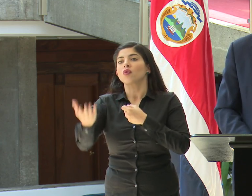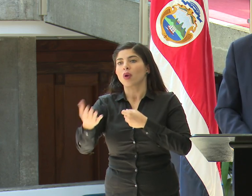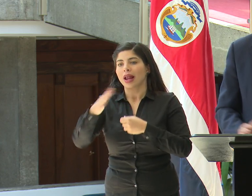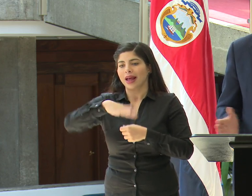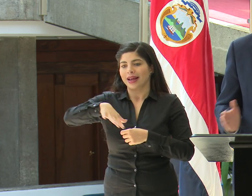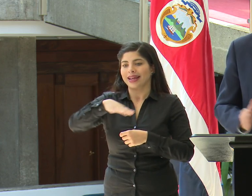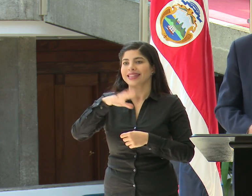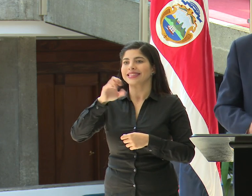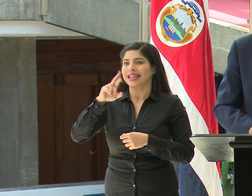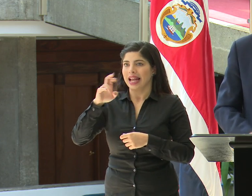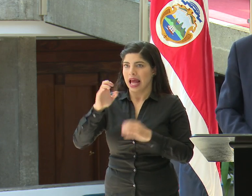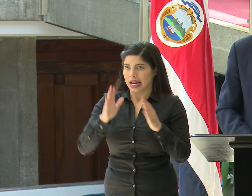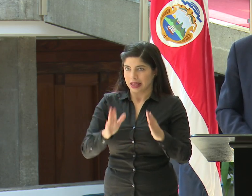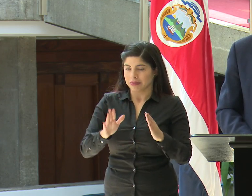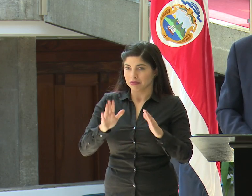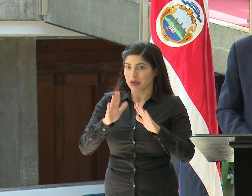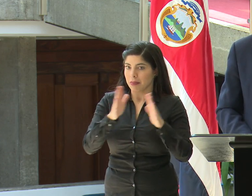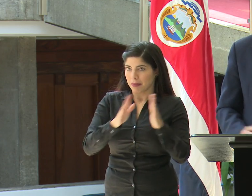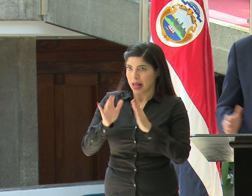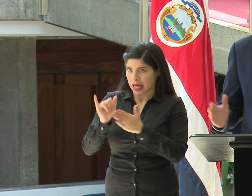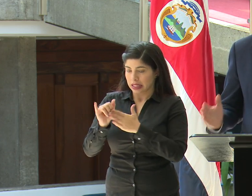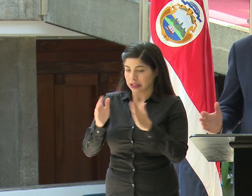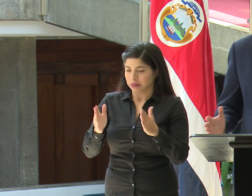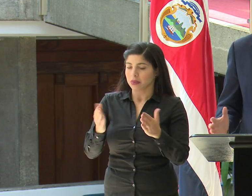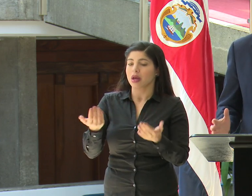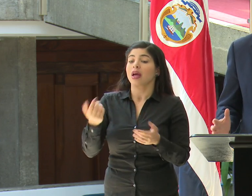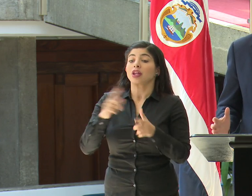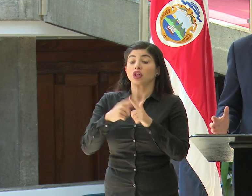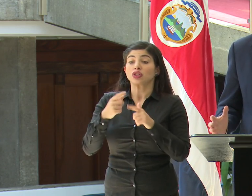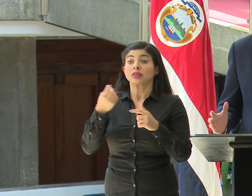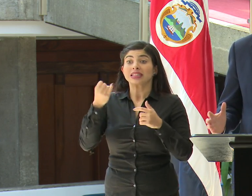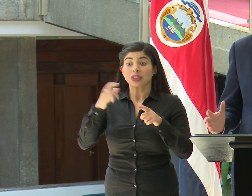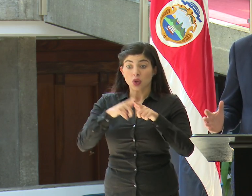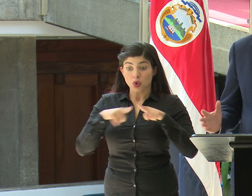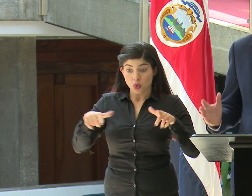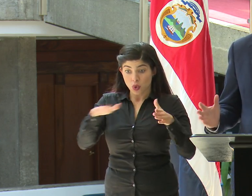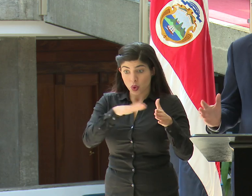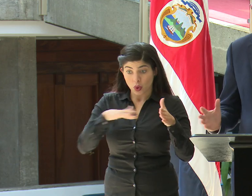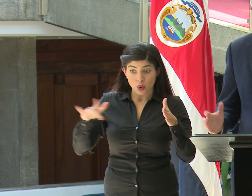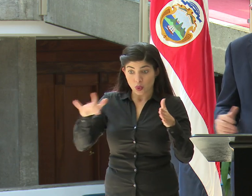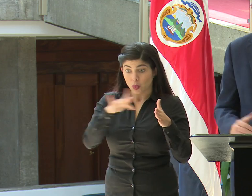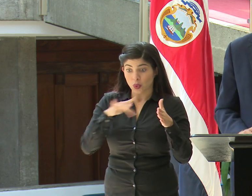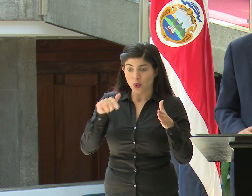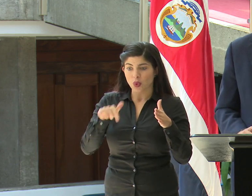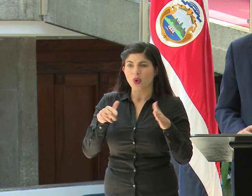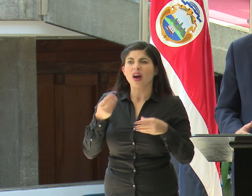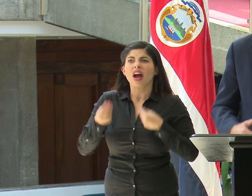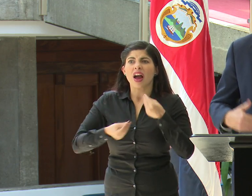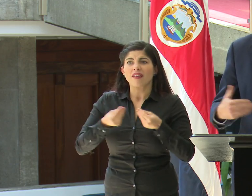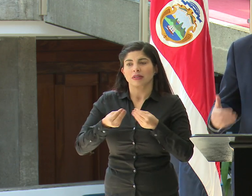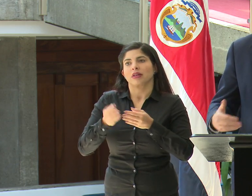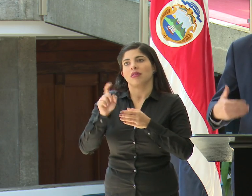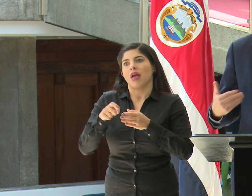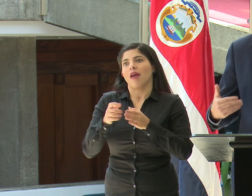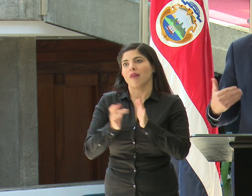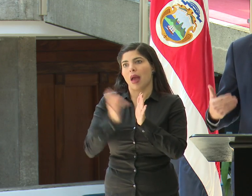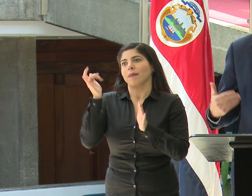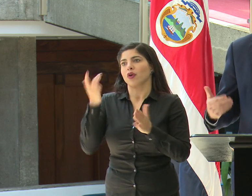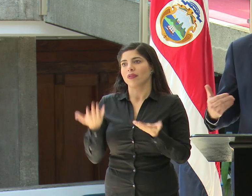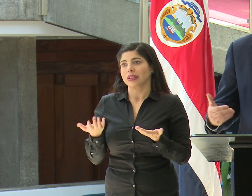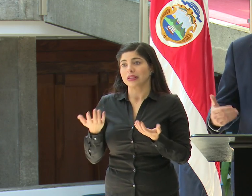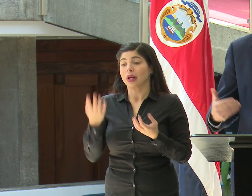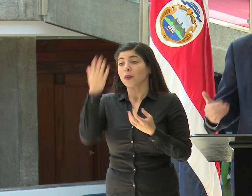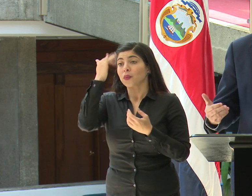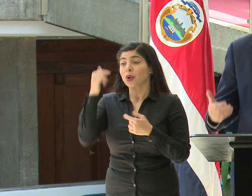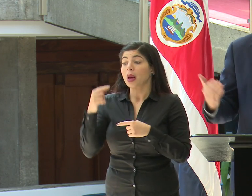Ahora volvamos al CENARE. Con esas instalaciones nosotros tenemos que aprovecharlas porque el